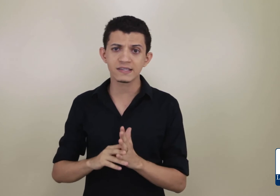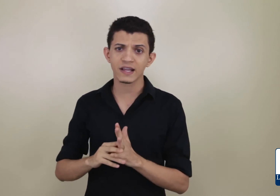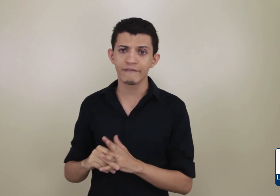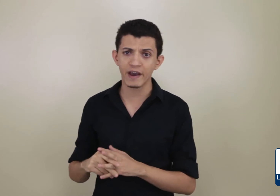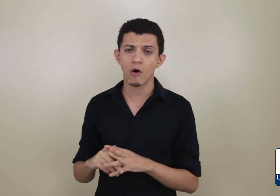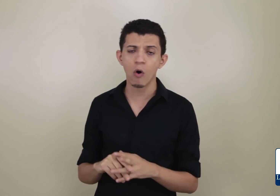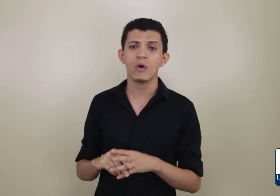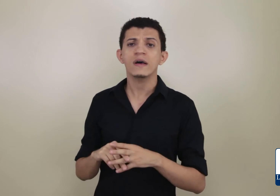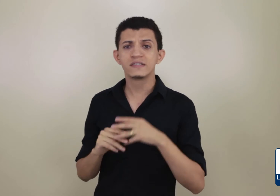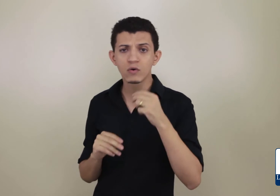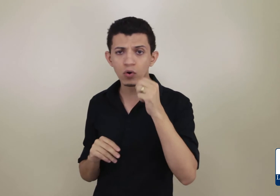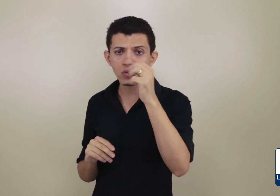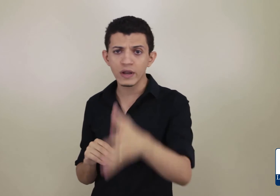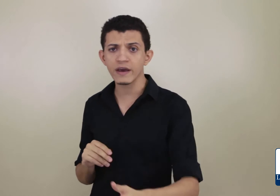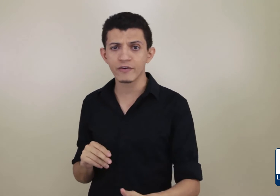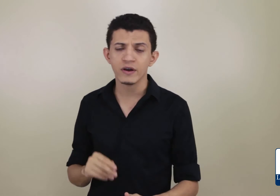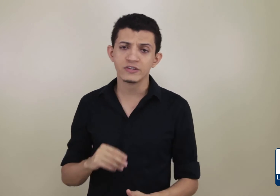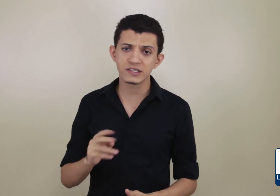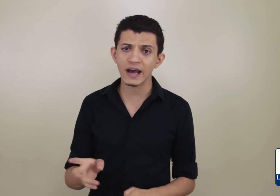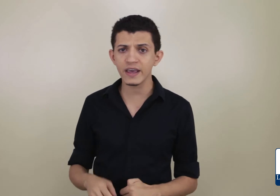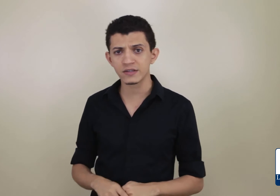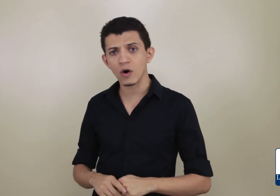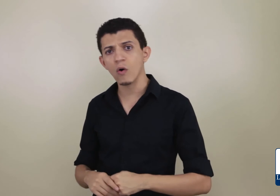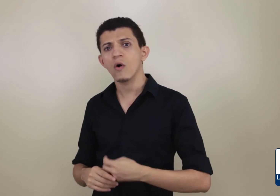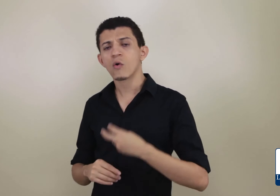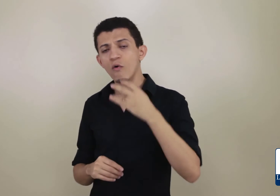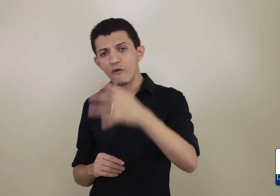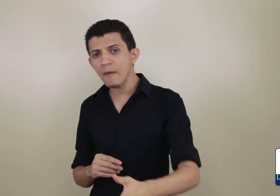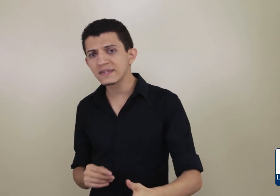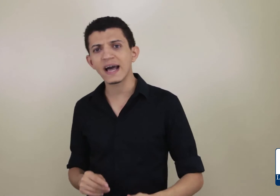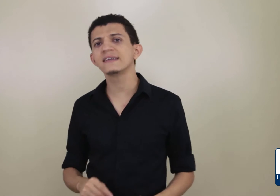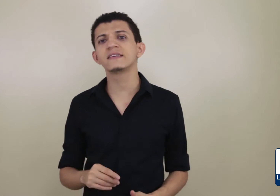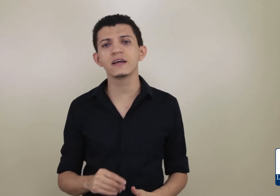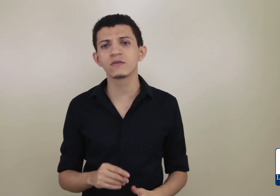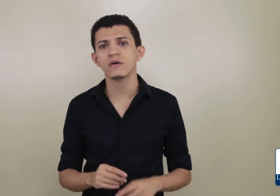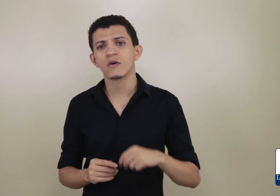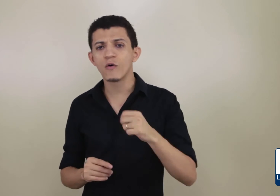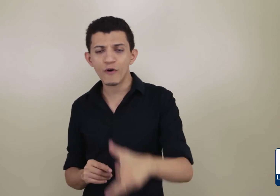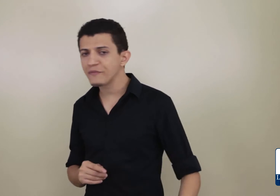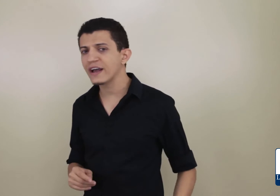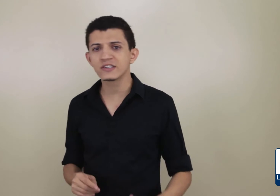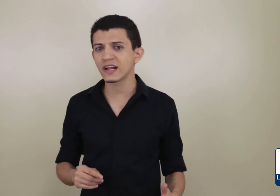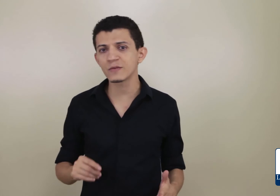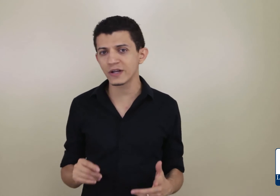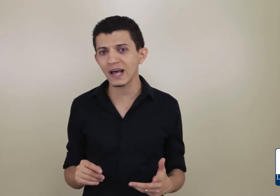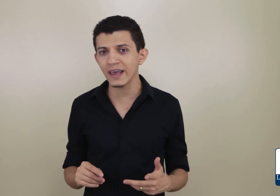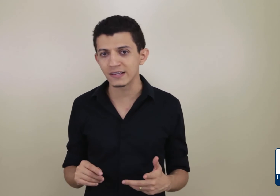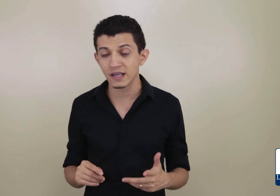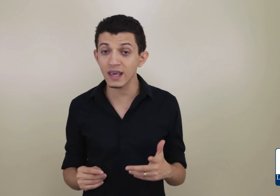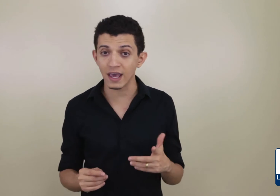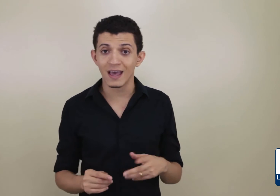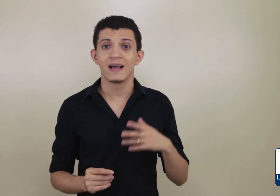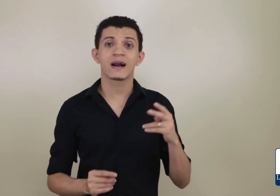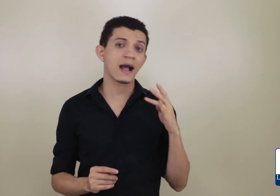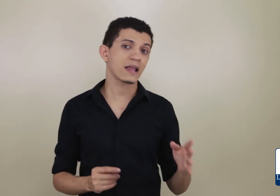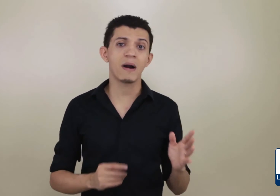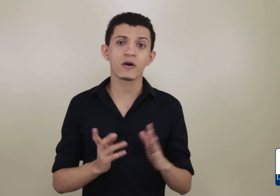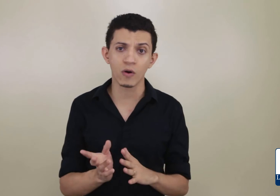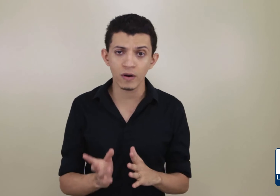escreveu. Ou, segundo o livro de Isaías. Ou, conforme está escrito, conforme foi registrado por Isaías. E kata, macron,